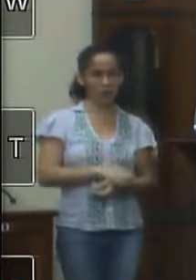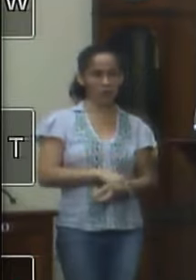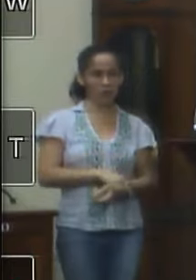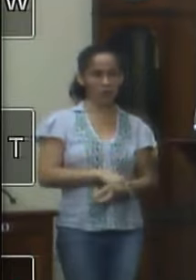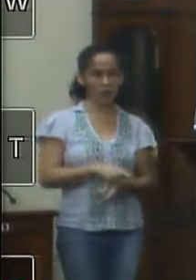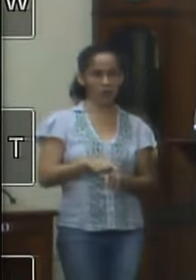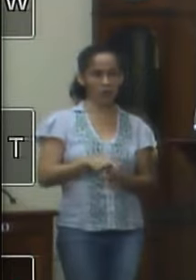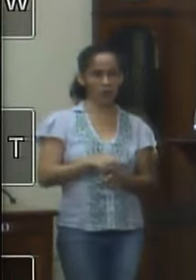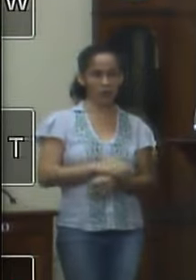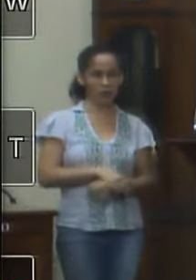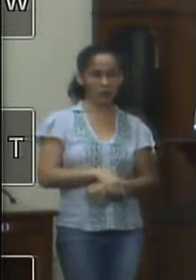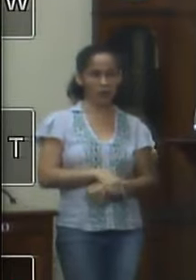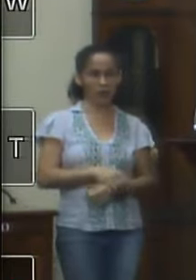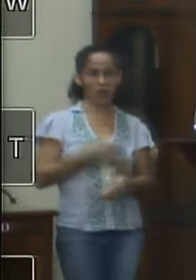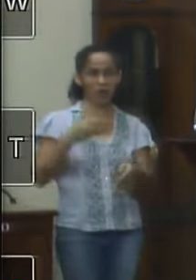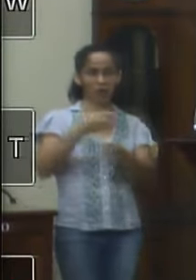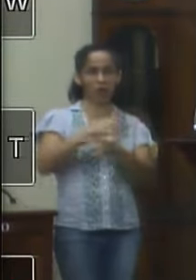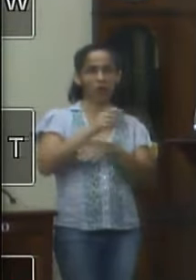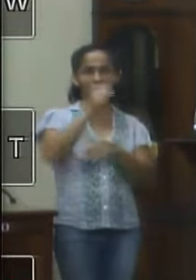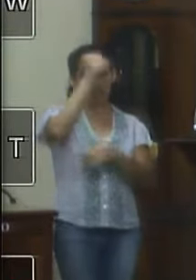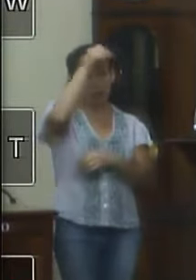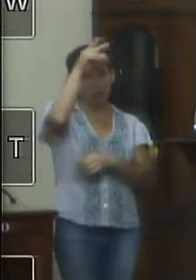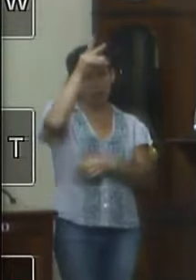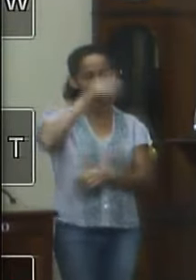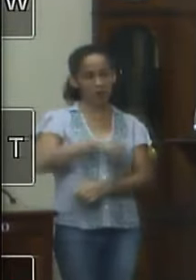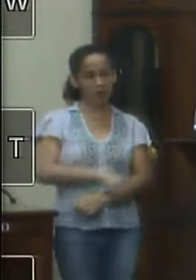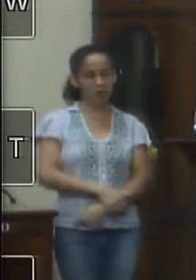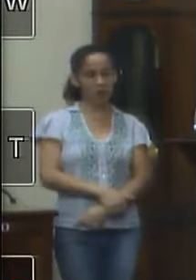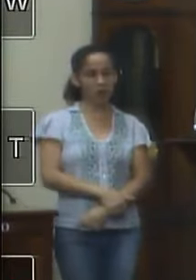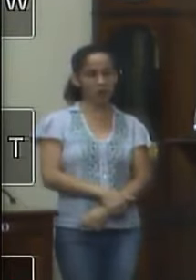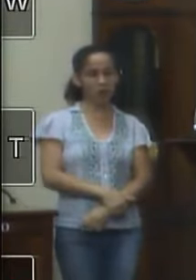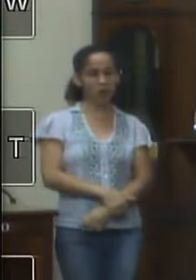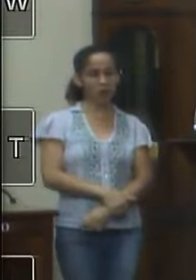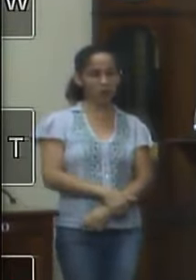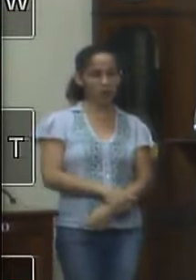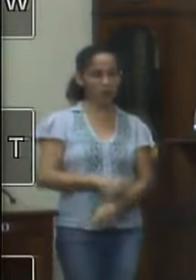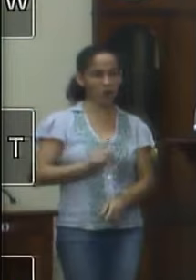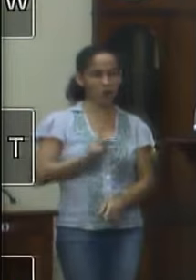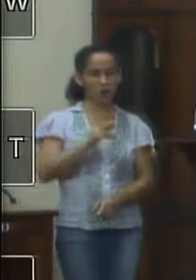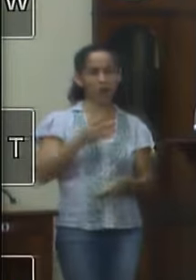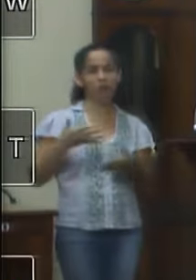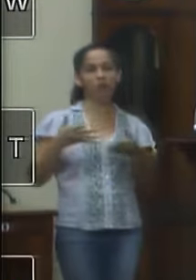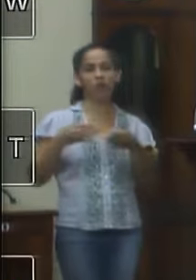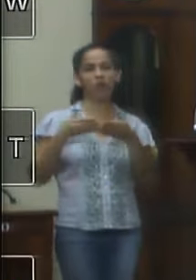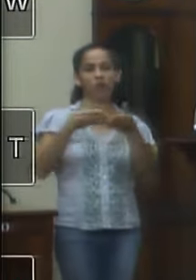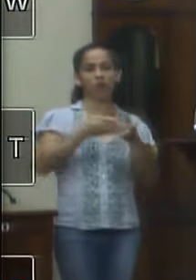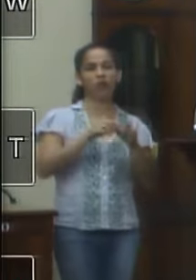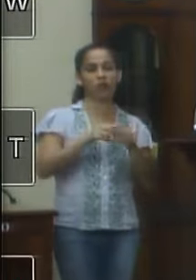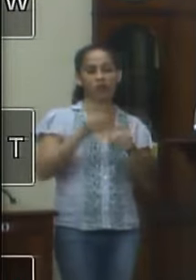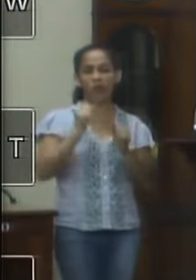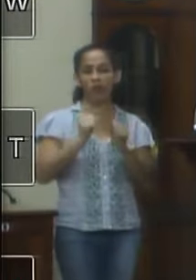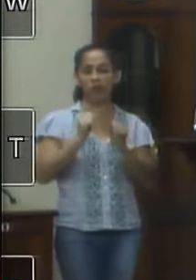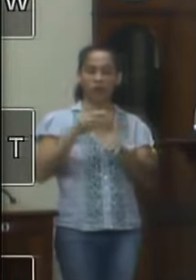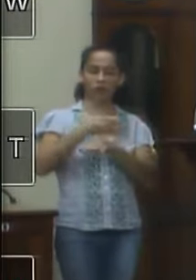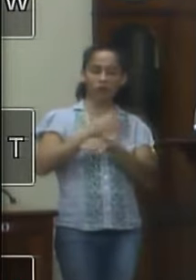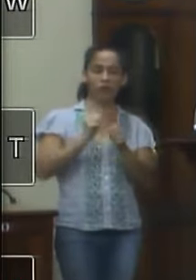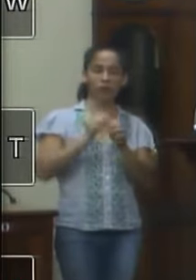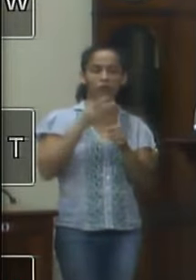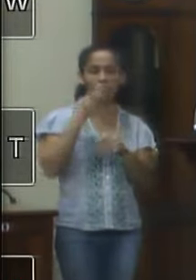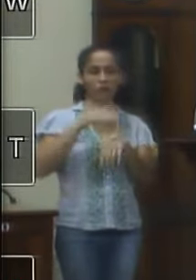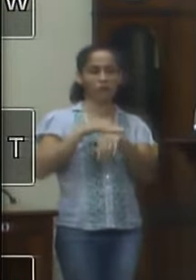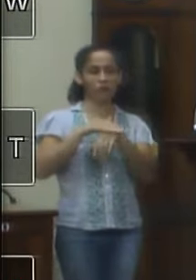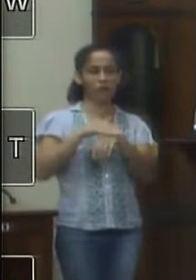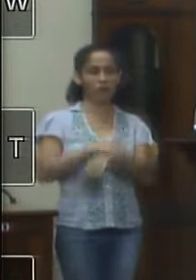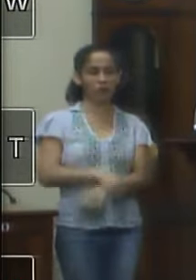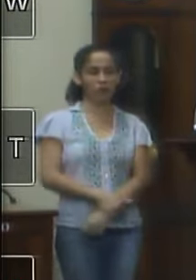recado eu tenho livre acesso ao prefeito e ele sempre me recebeu muito bem é a